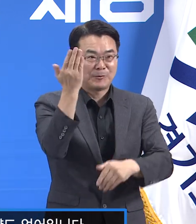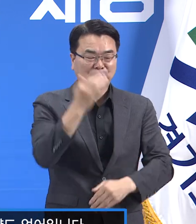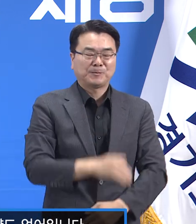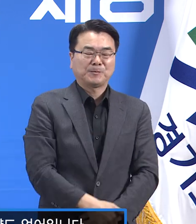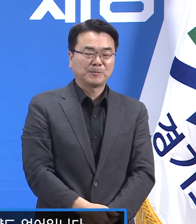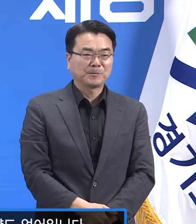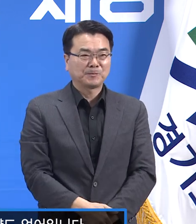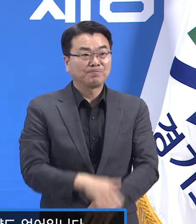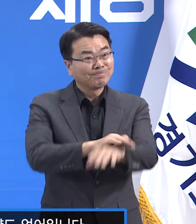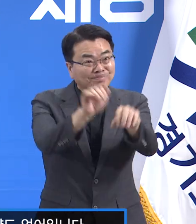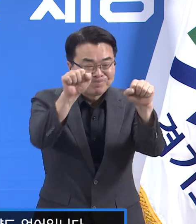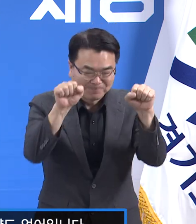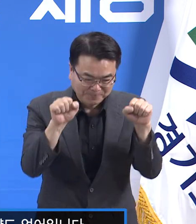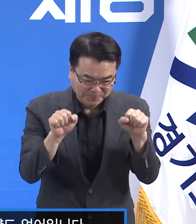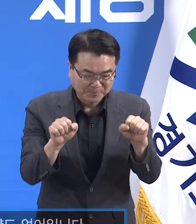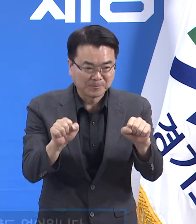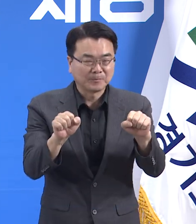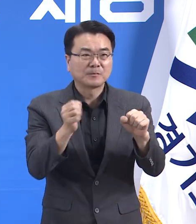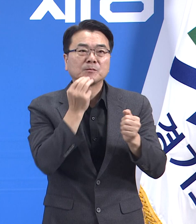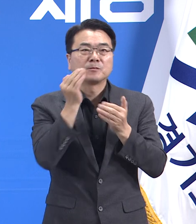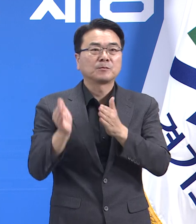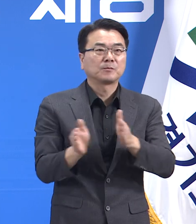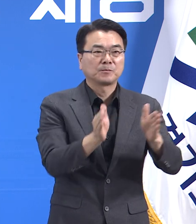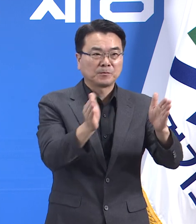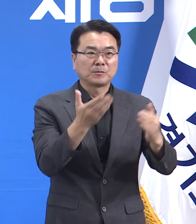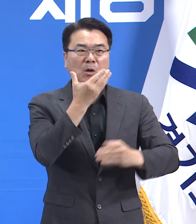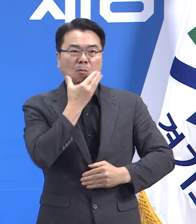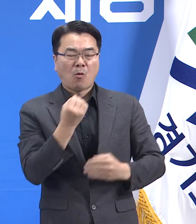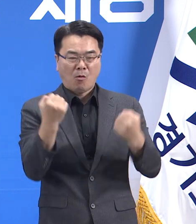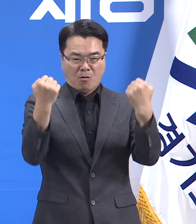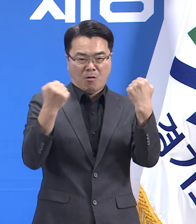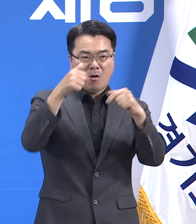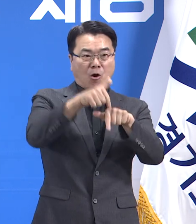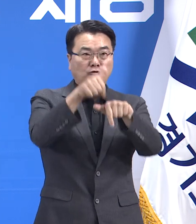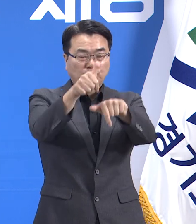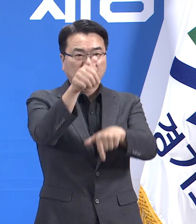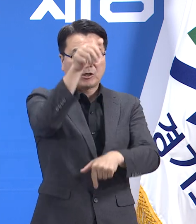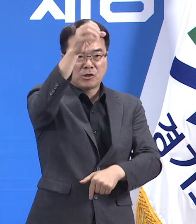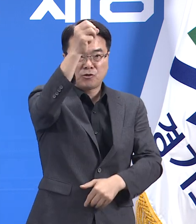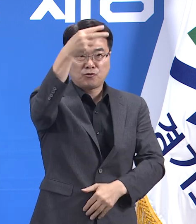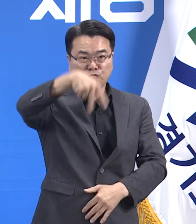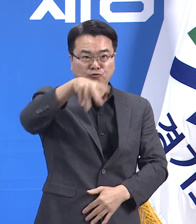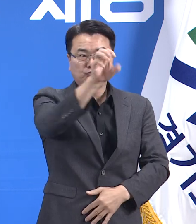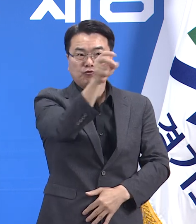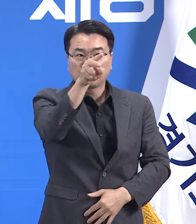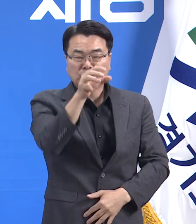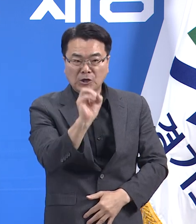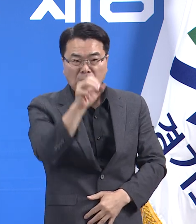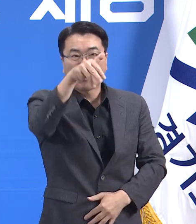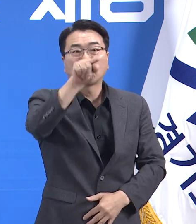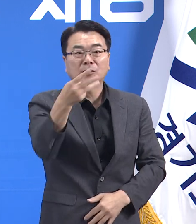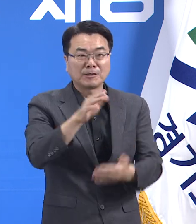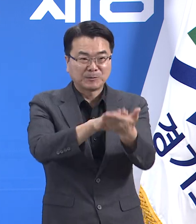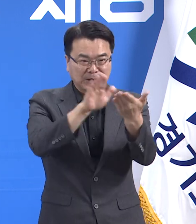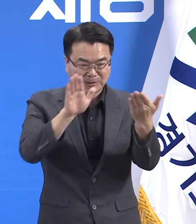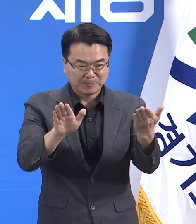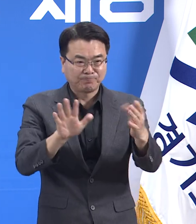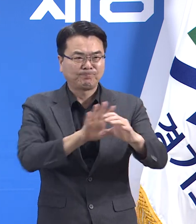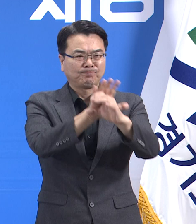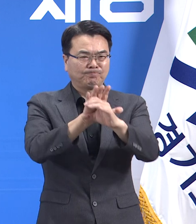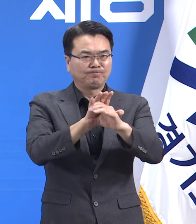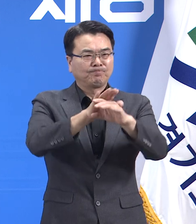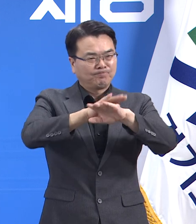안녕하세요. 경기도 보건건강국장 류영철입니다. 8월 3일 화요일 경기도 코로나19